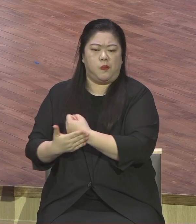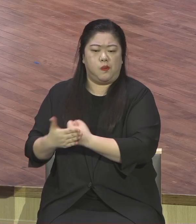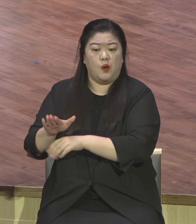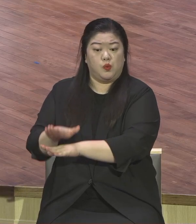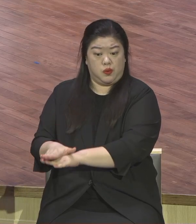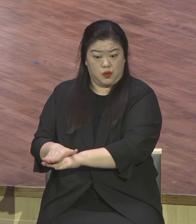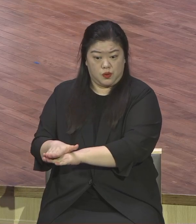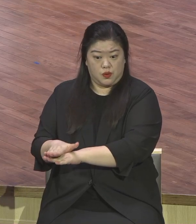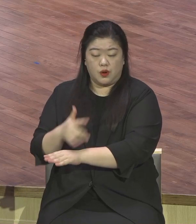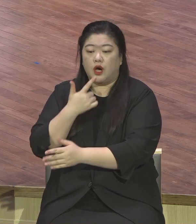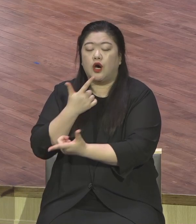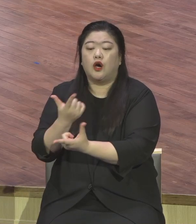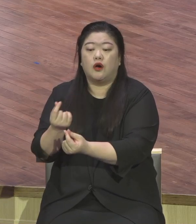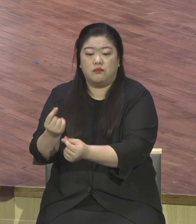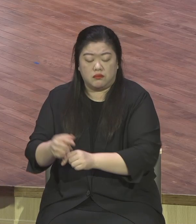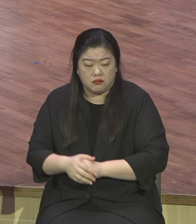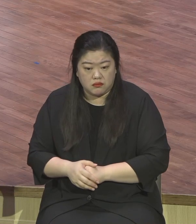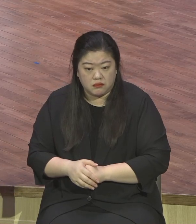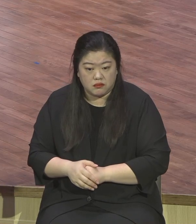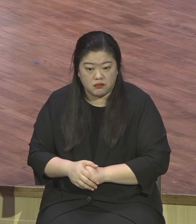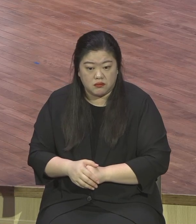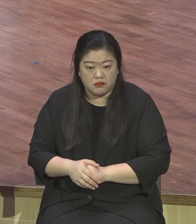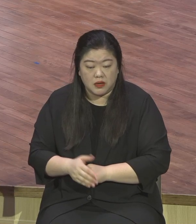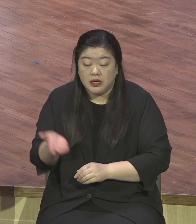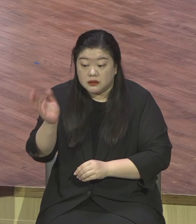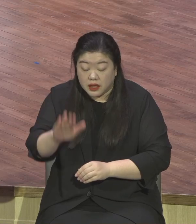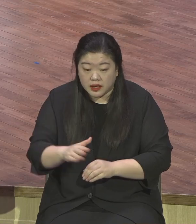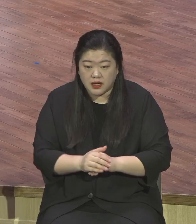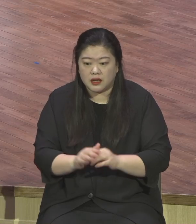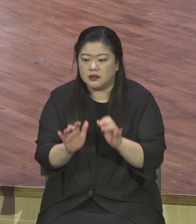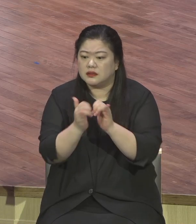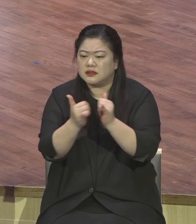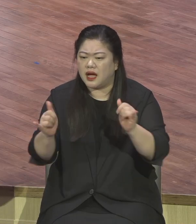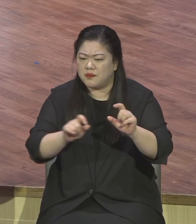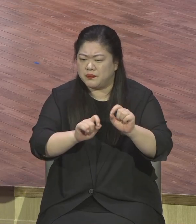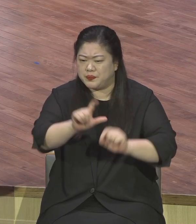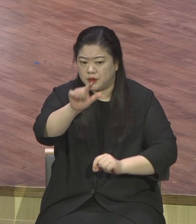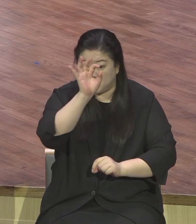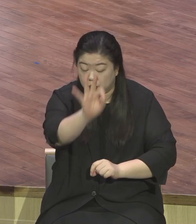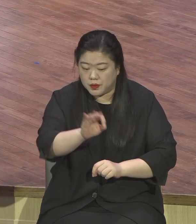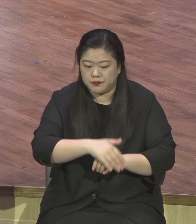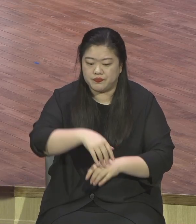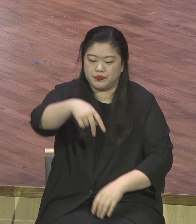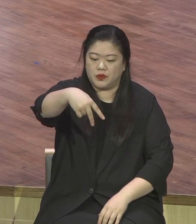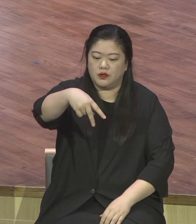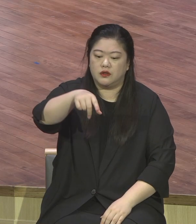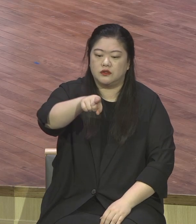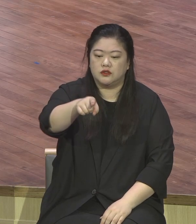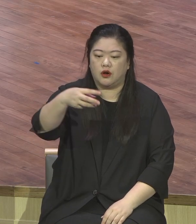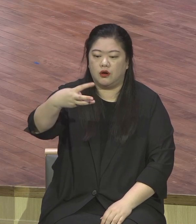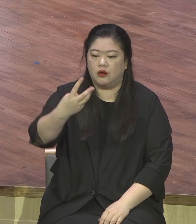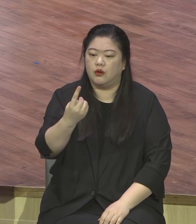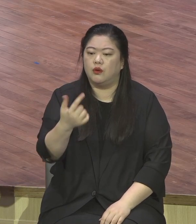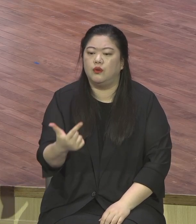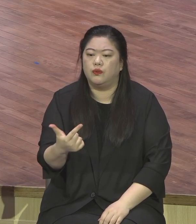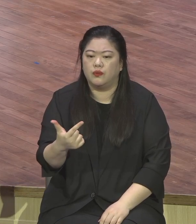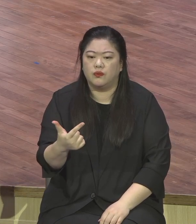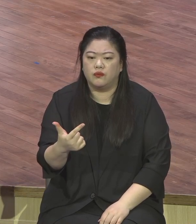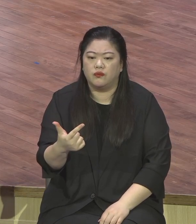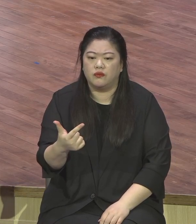눈에 보이는 것이 서론 이 서론이라고 그래요 이따가 없어지는 겁니다 다 물질도 형상도 건물도 모든 사람